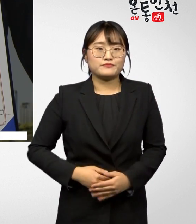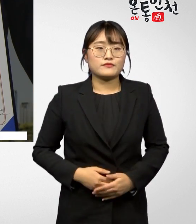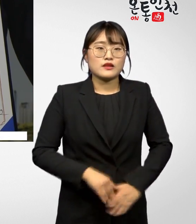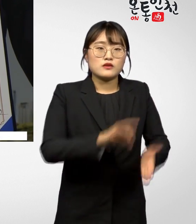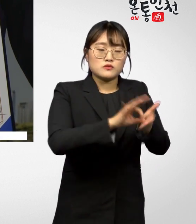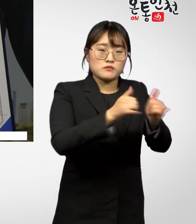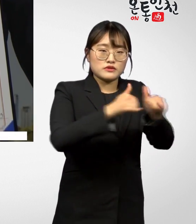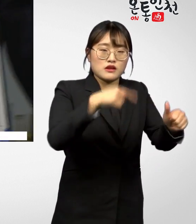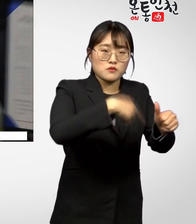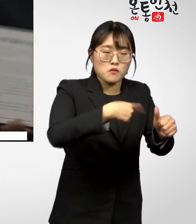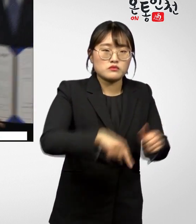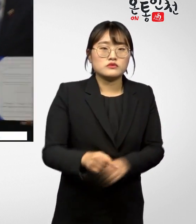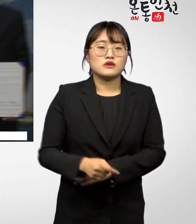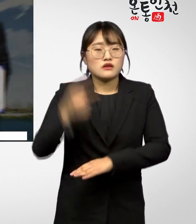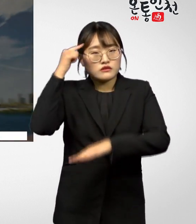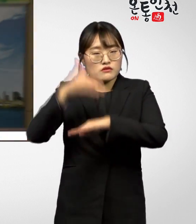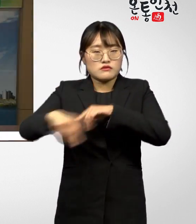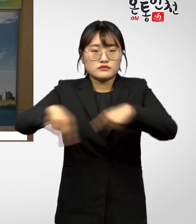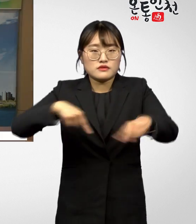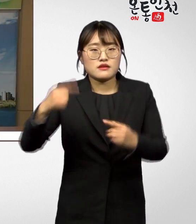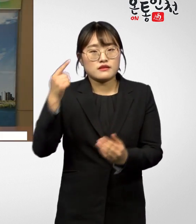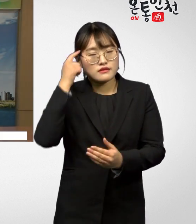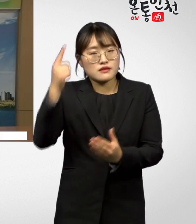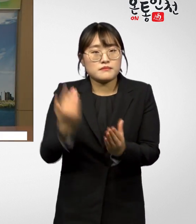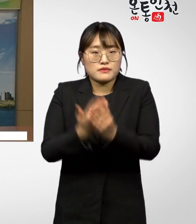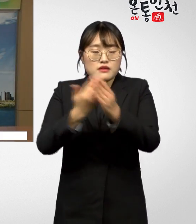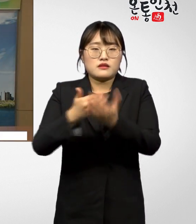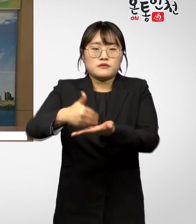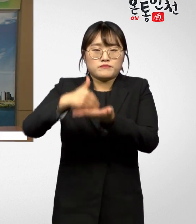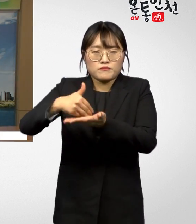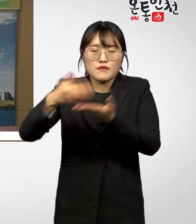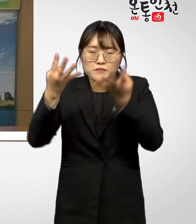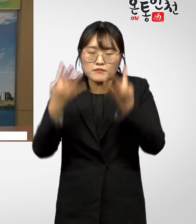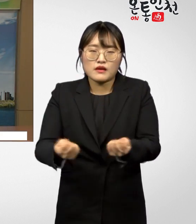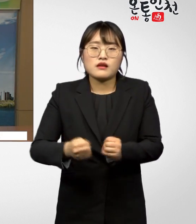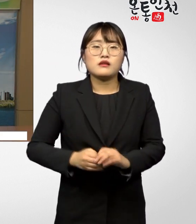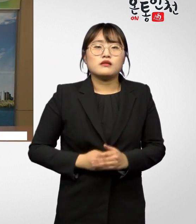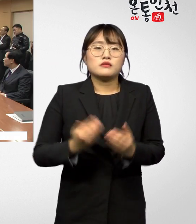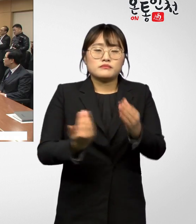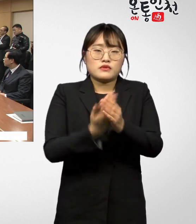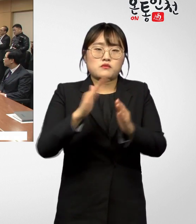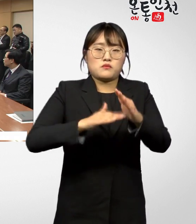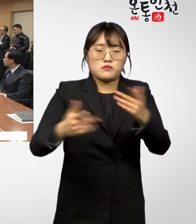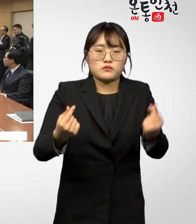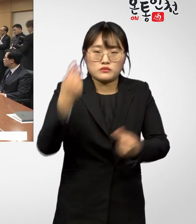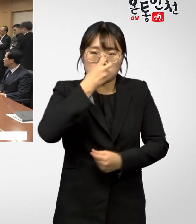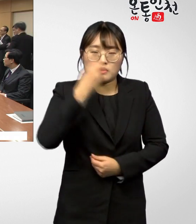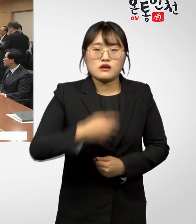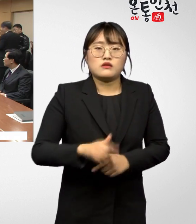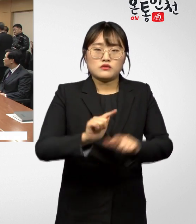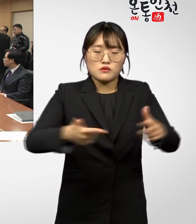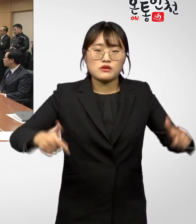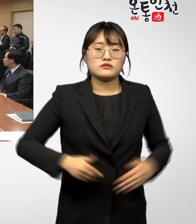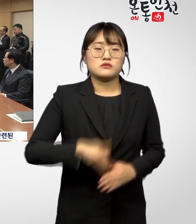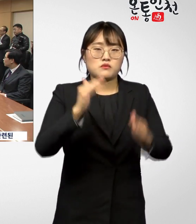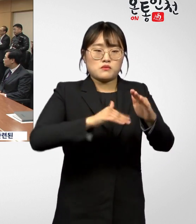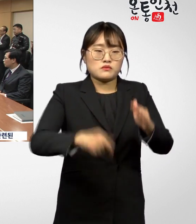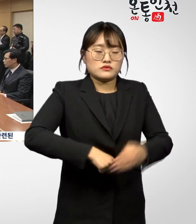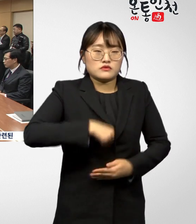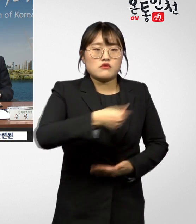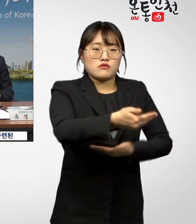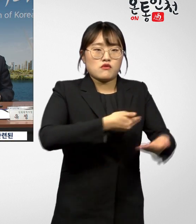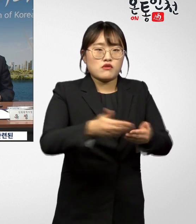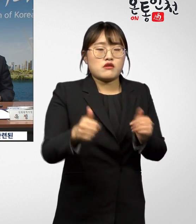인천시는 소비자교육, 정책개발, 민원 다발 분야 공동조사 등 다양한 분야에서 공정위,